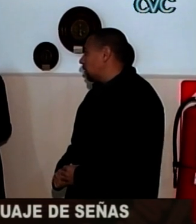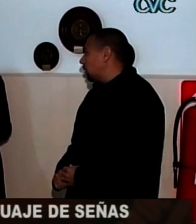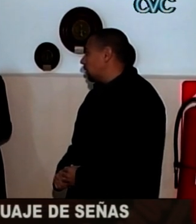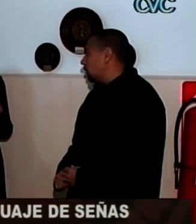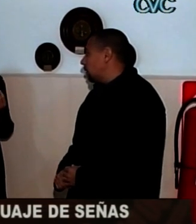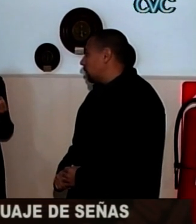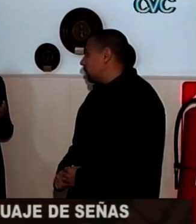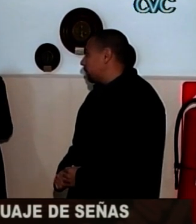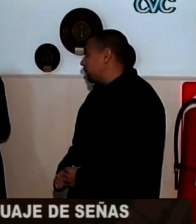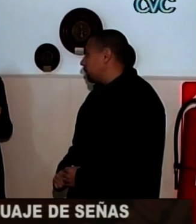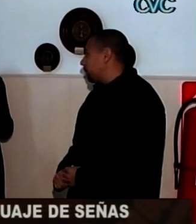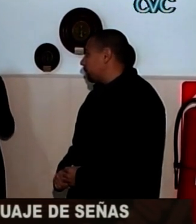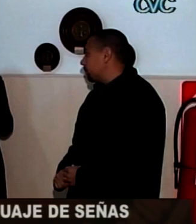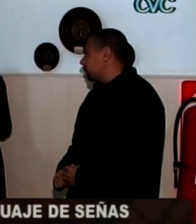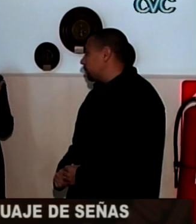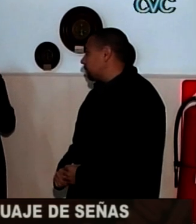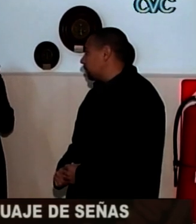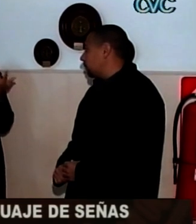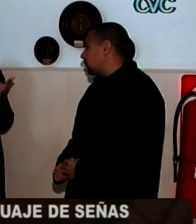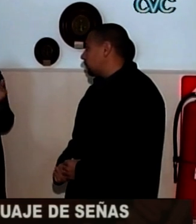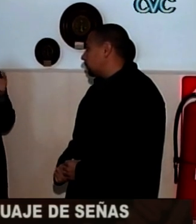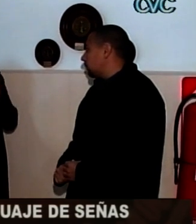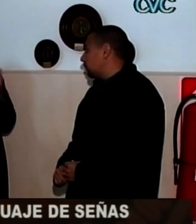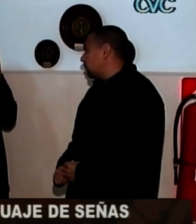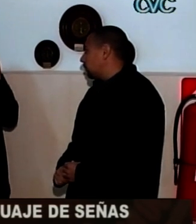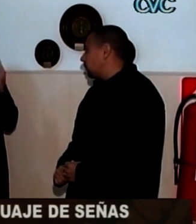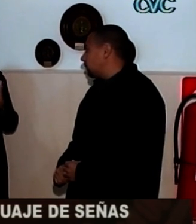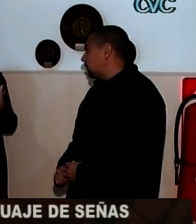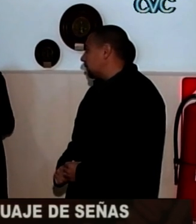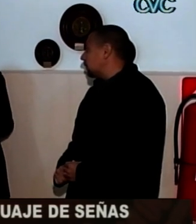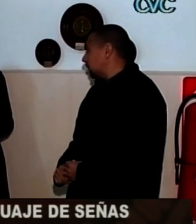pero no muy bien una convocatoria muy linda, mucho interés de las personas por aprender lenguaje de señas.